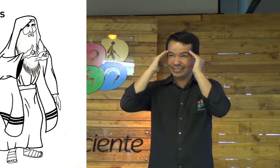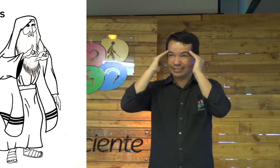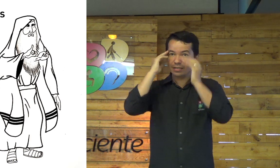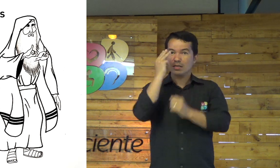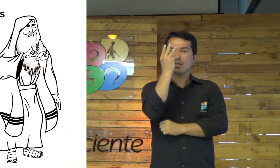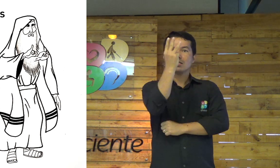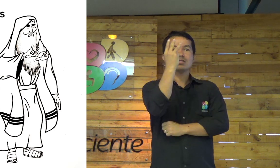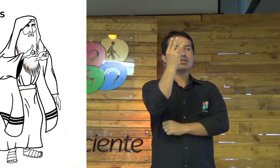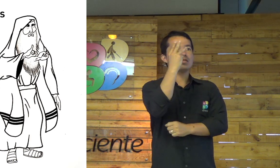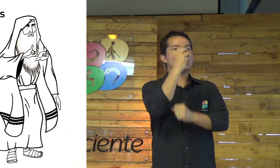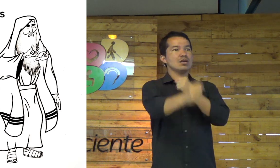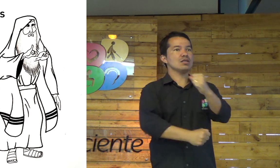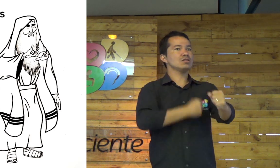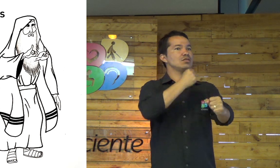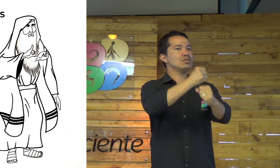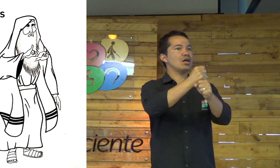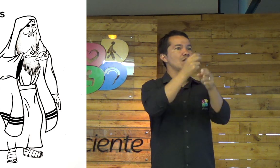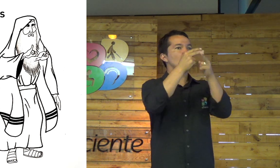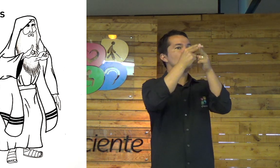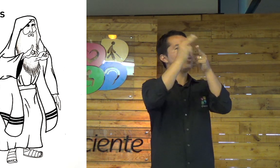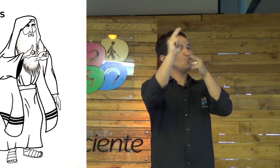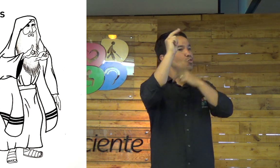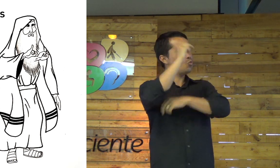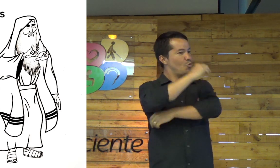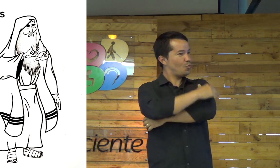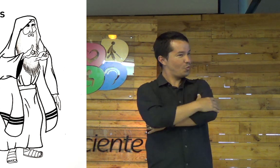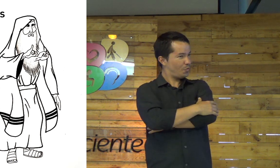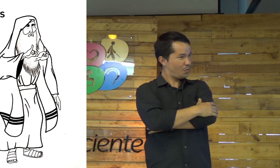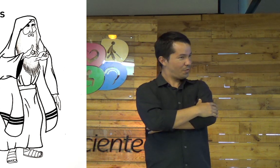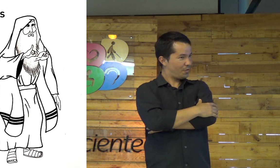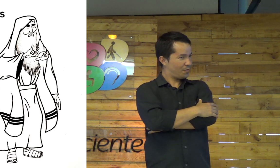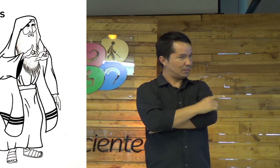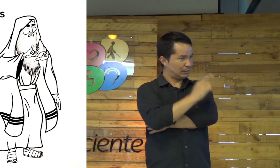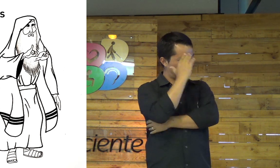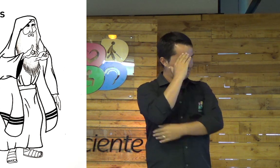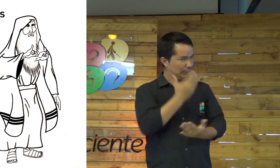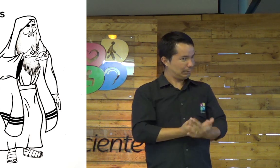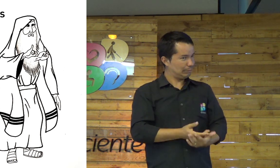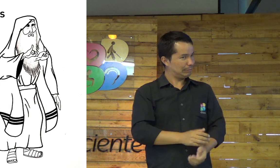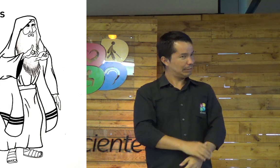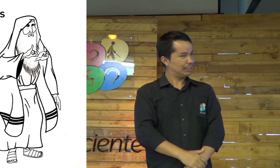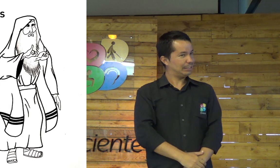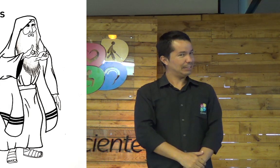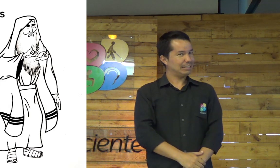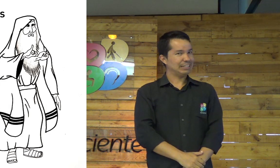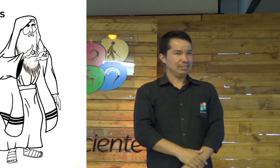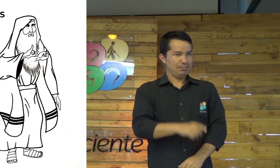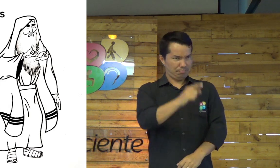Entenderam? Durante três anos, Isaías pregou nu. Não acredita?